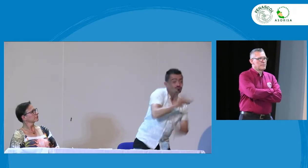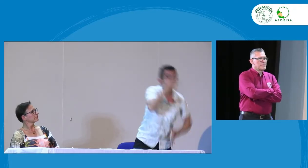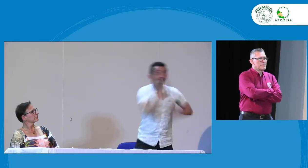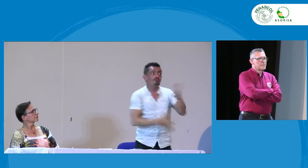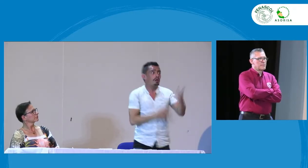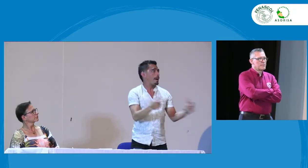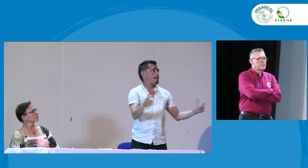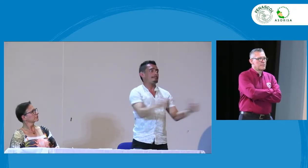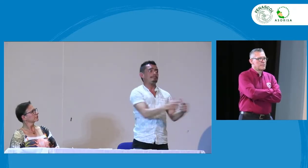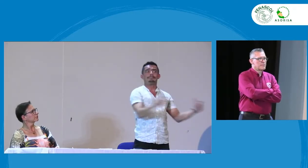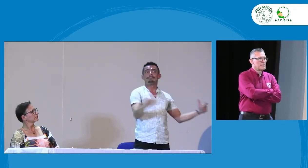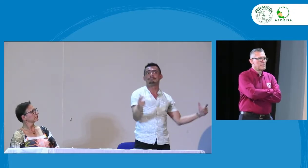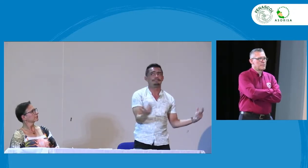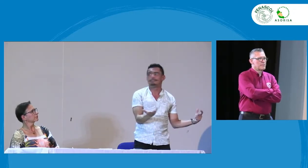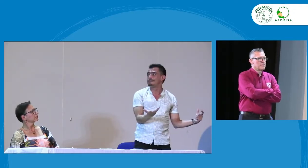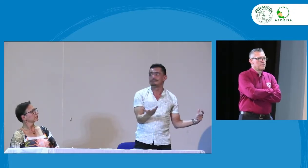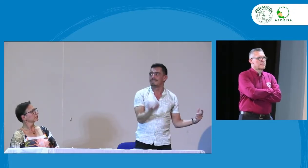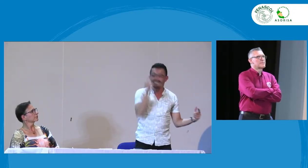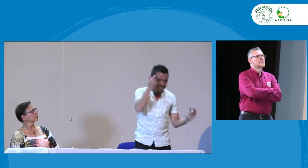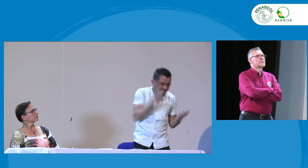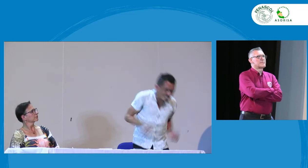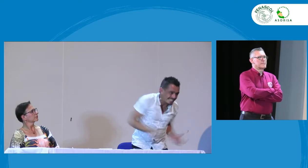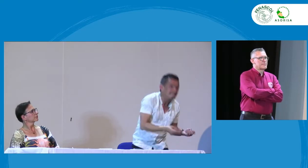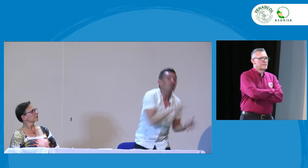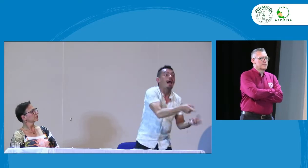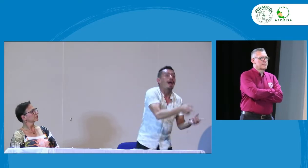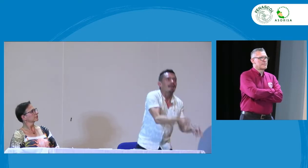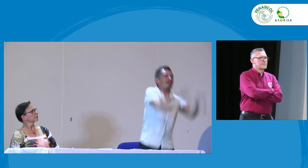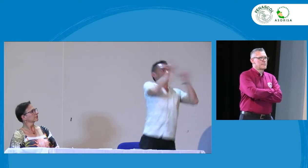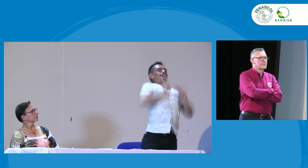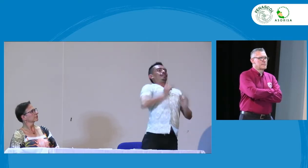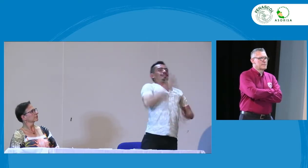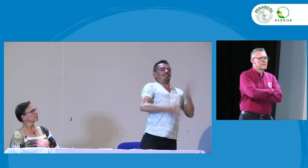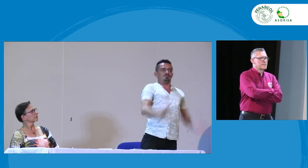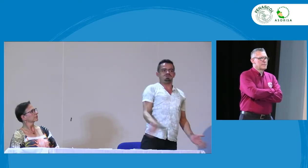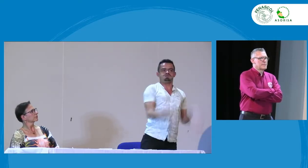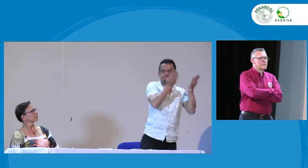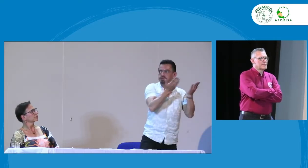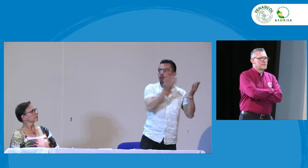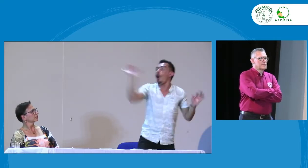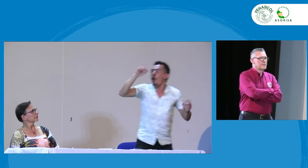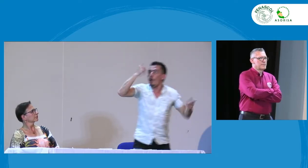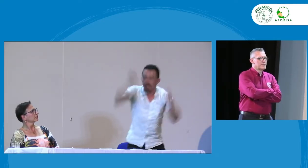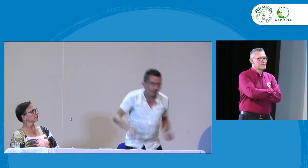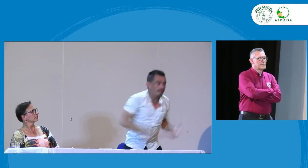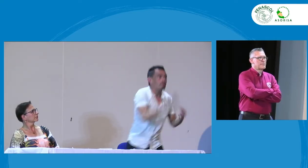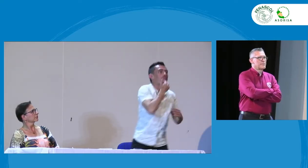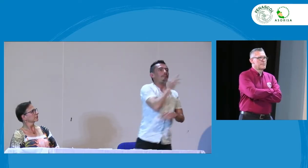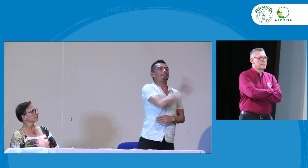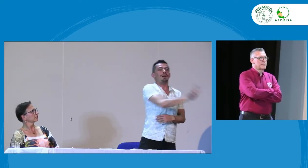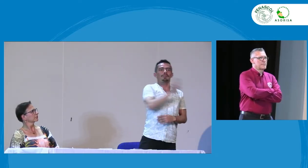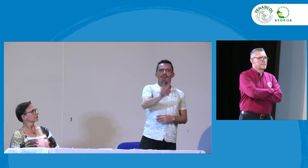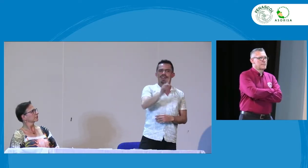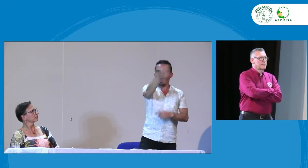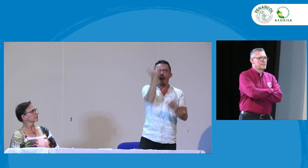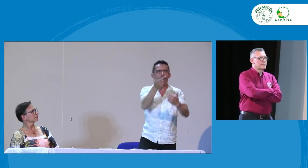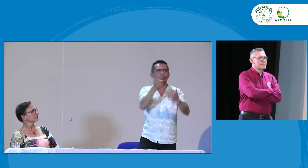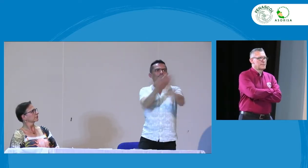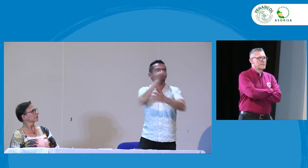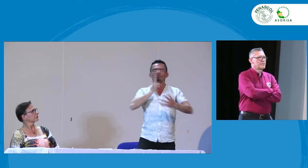acá en nuestro país también que nosotros veamos esa literatura los poemas sordos así como lo hizo Tony es importante que nosotros también